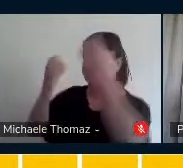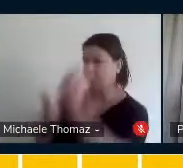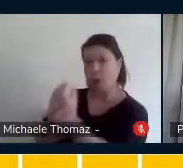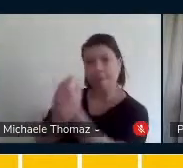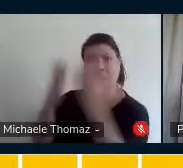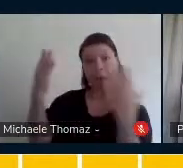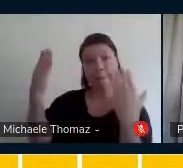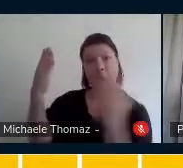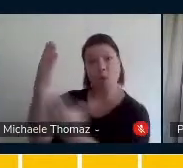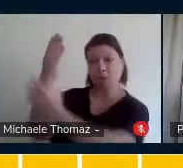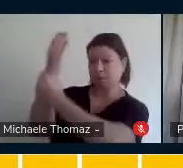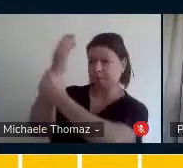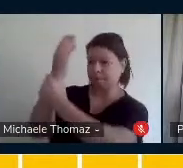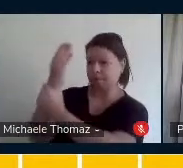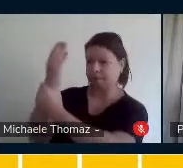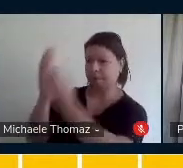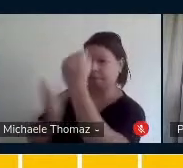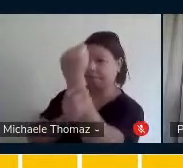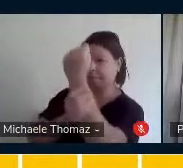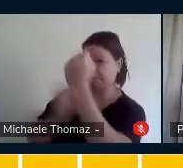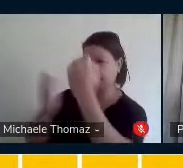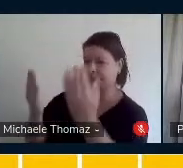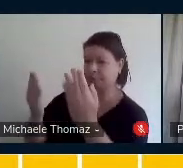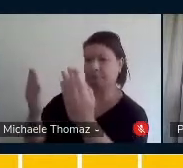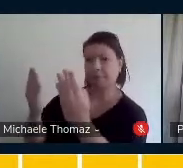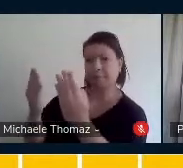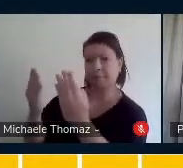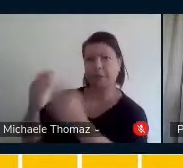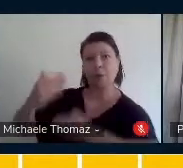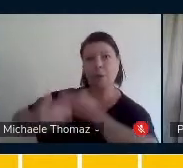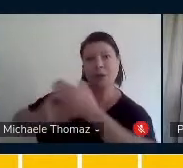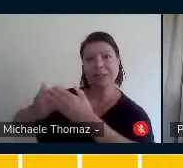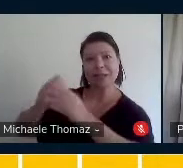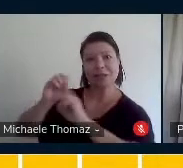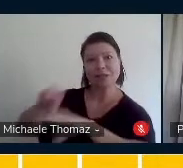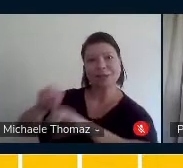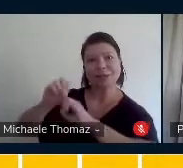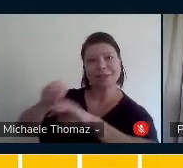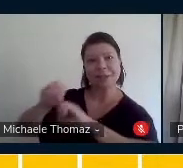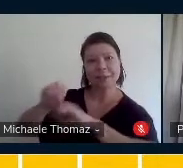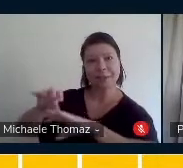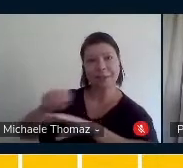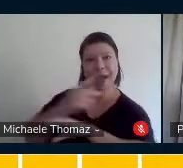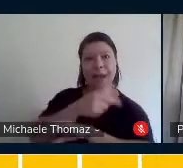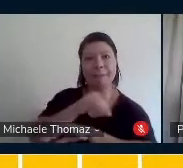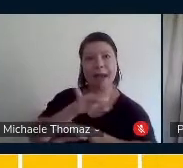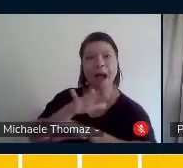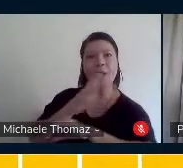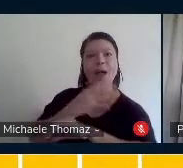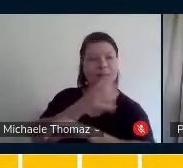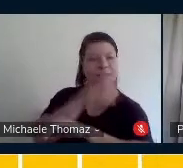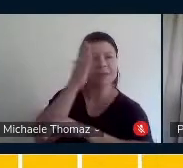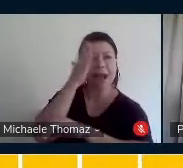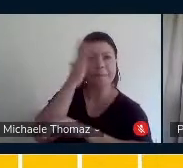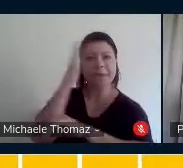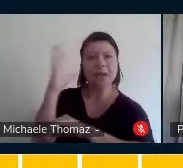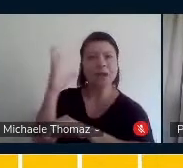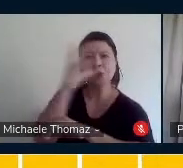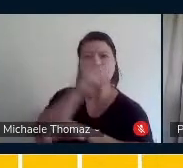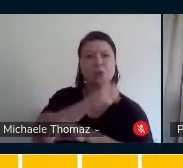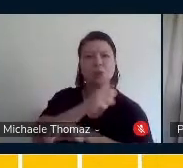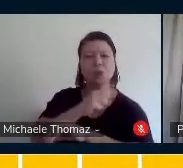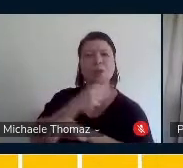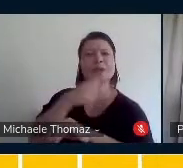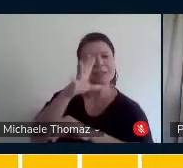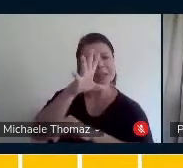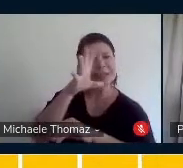e ela, nesse processo de, porque a Paula compreendia a importância da imitação, né? É